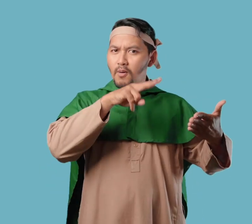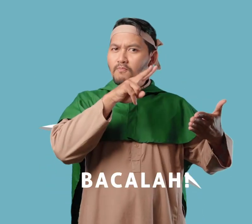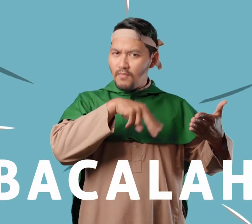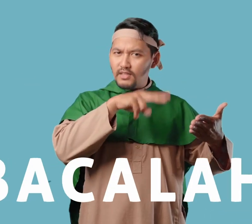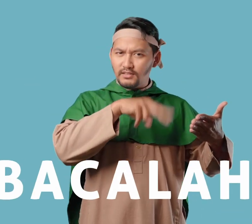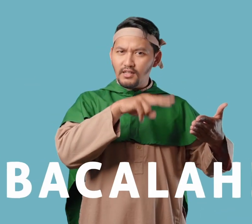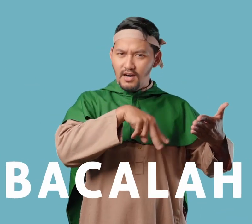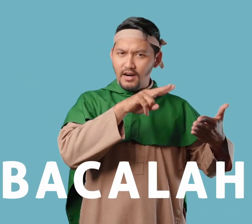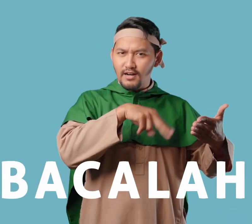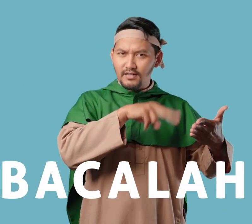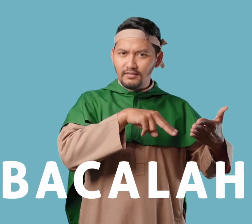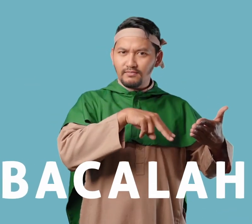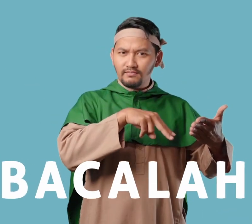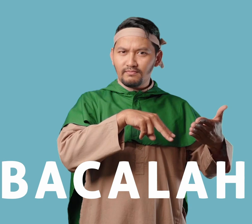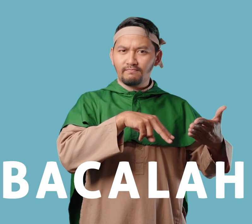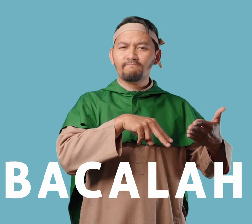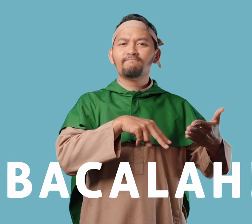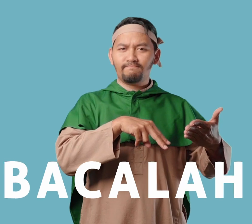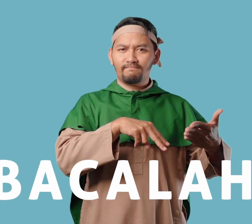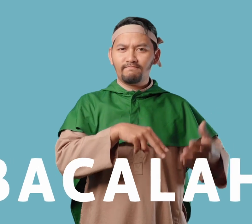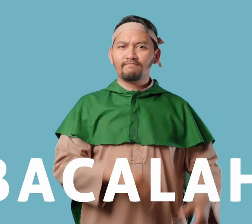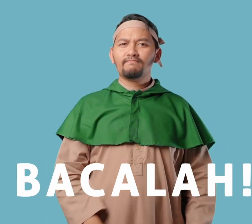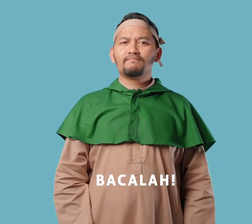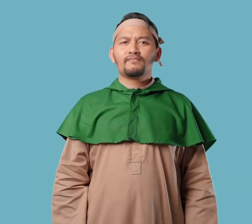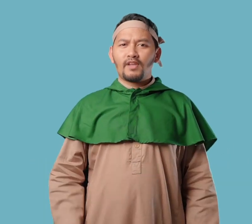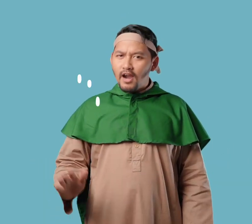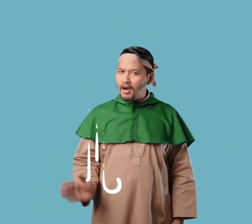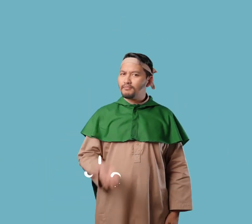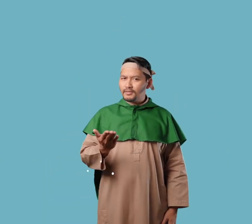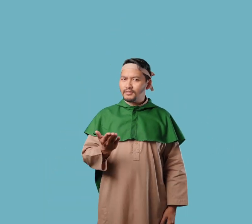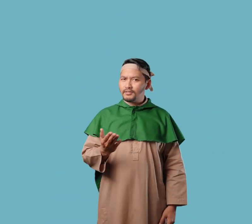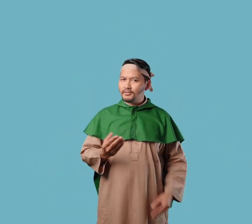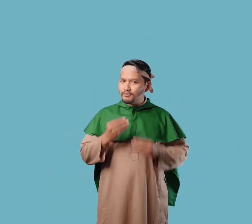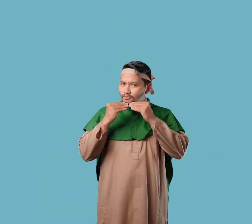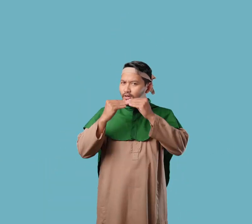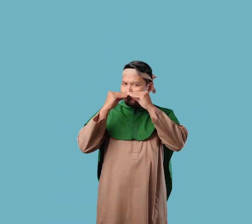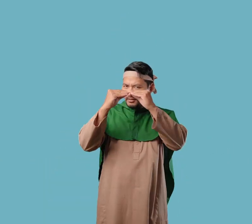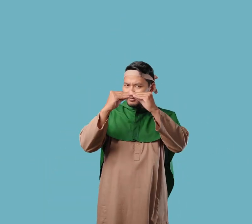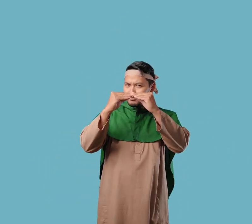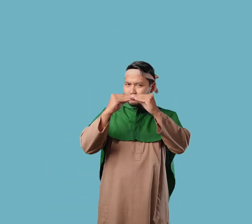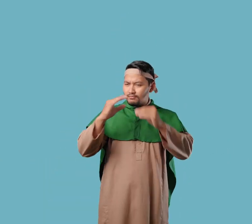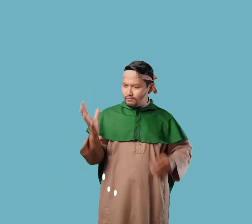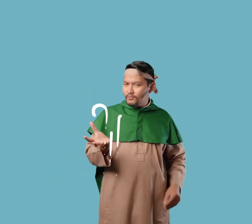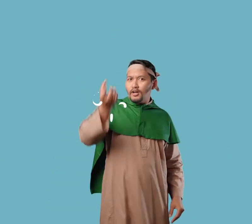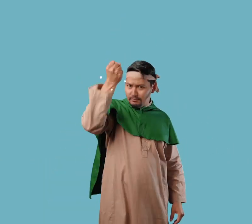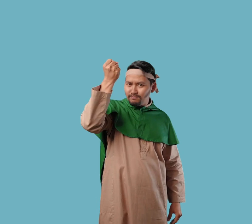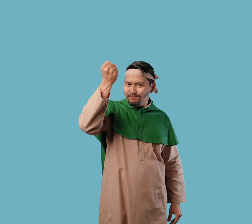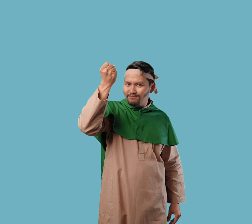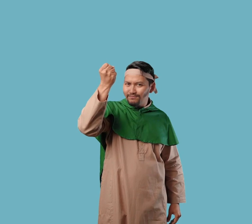Bacalah, kata Malaikat Jibril Pada malam itulah wahyu pertama diturunkan Dan Nabi